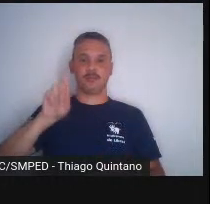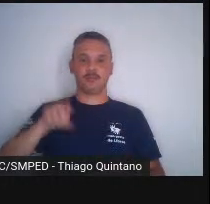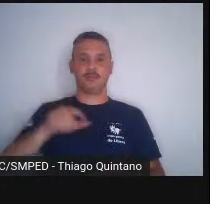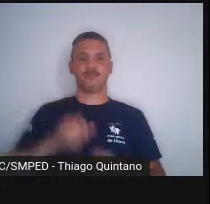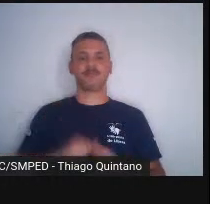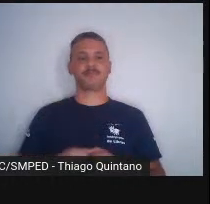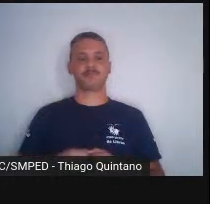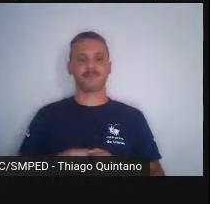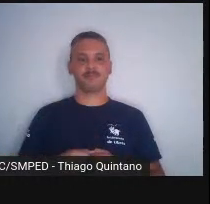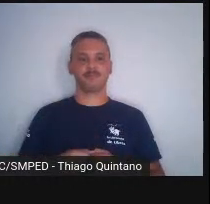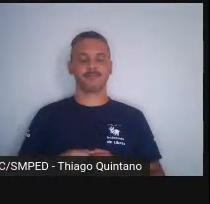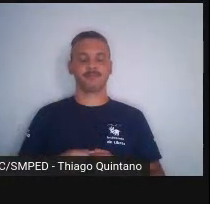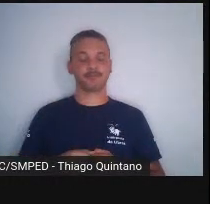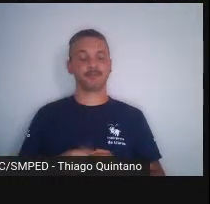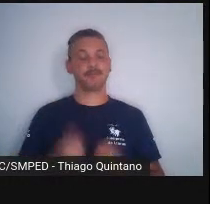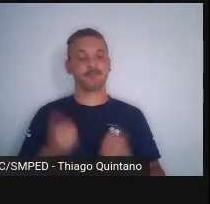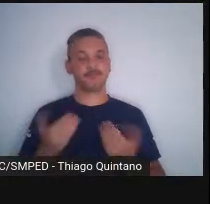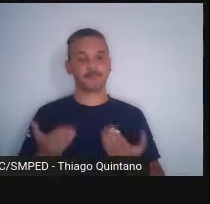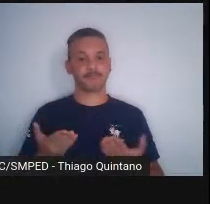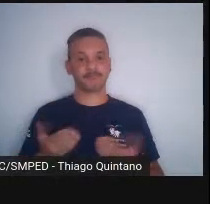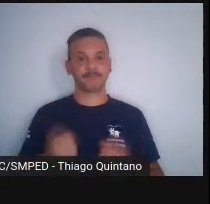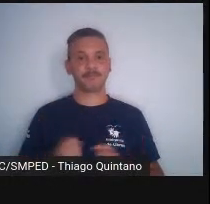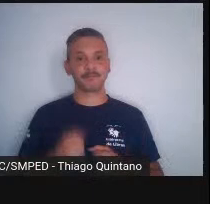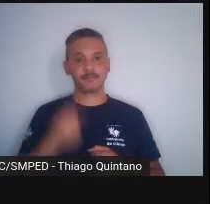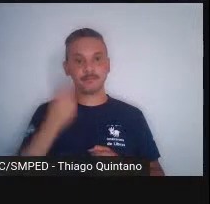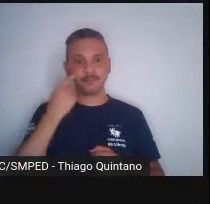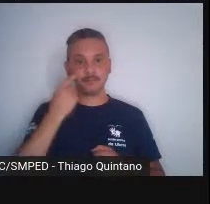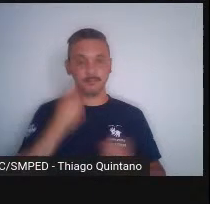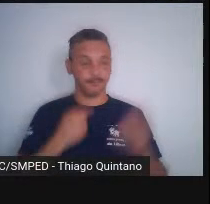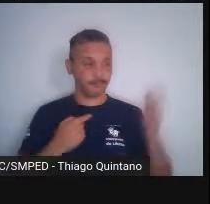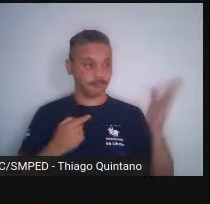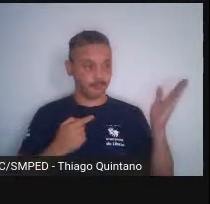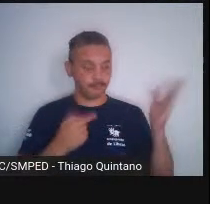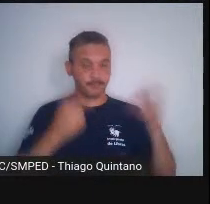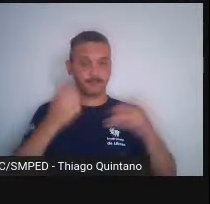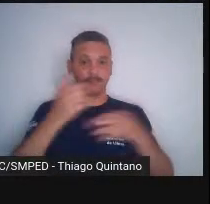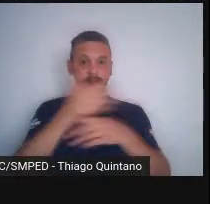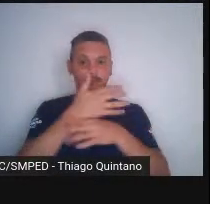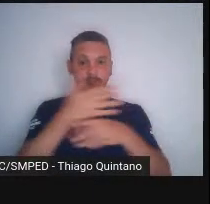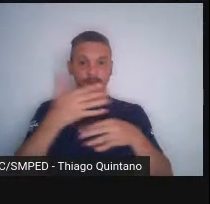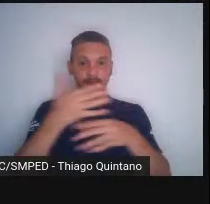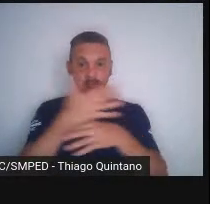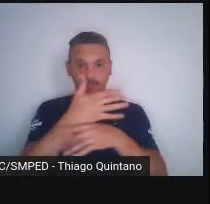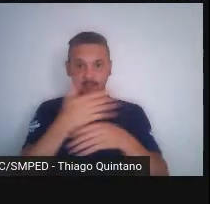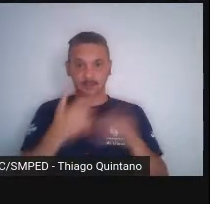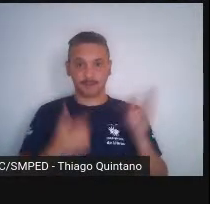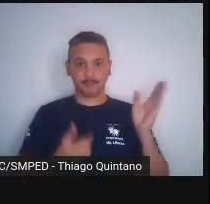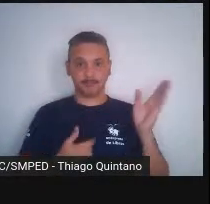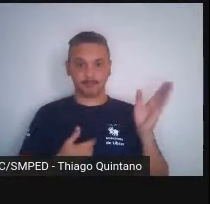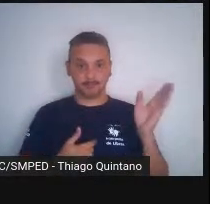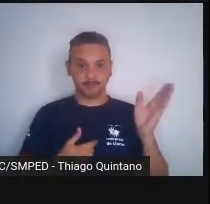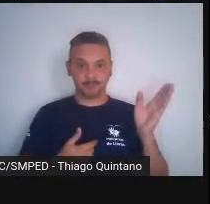lembrei. Então, tá, aí nós temos a cidade, né? Uma visão, um recorde da